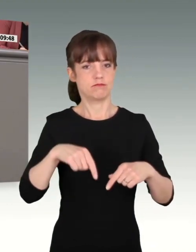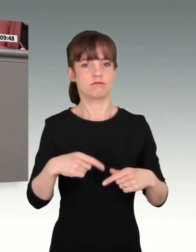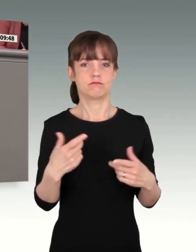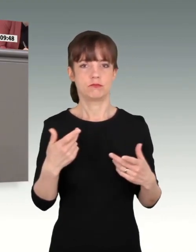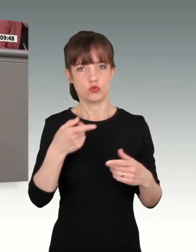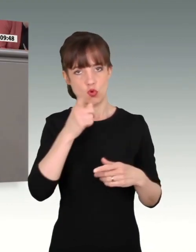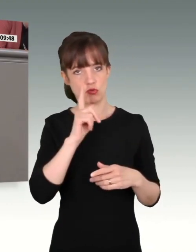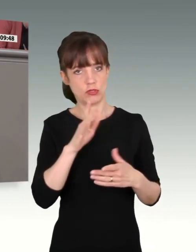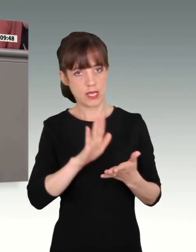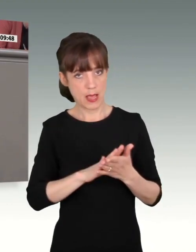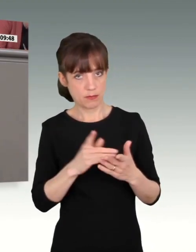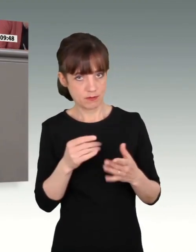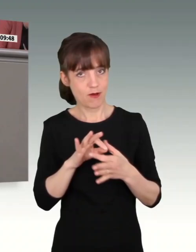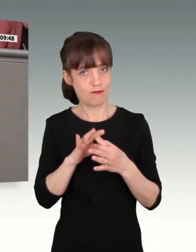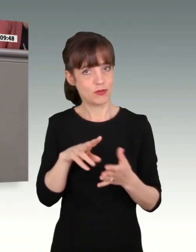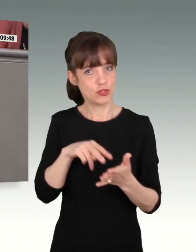Vielen Dank.